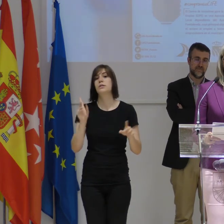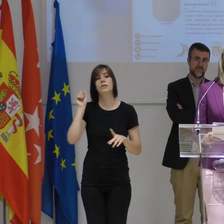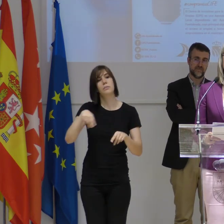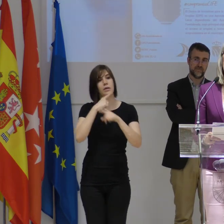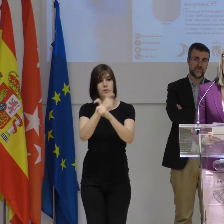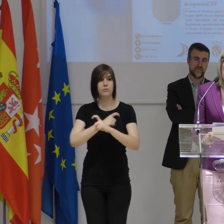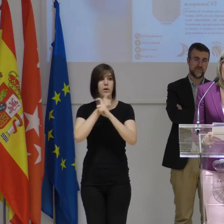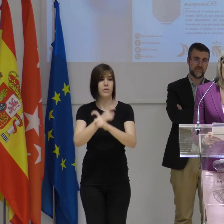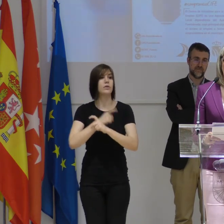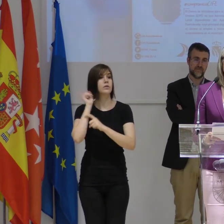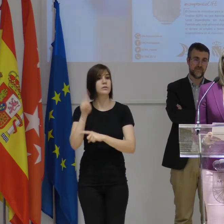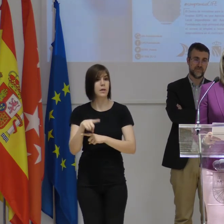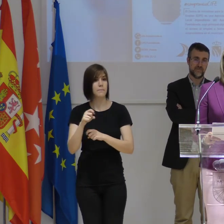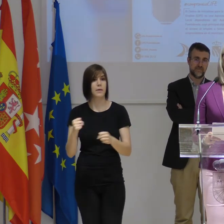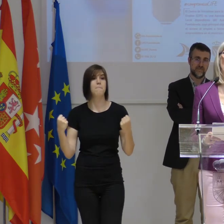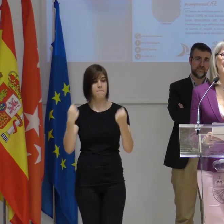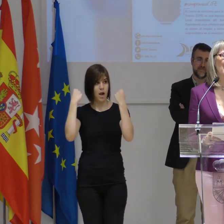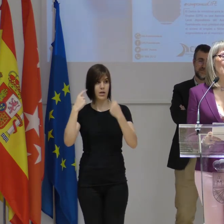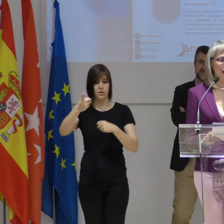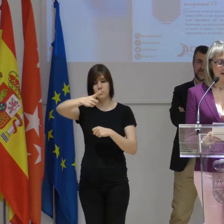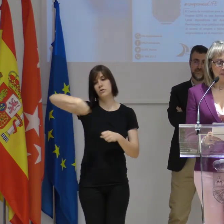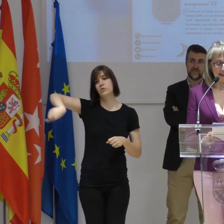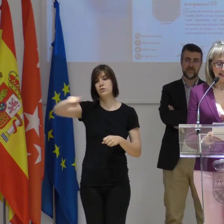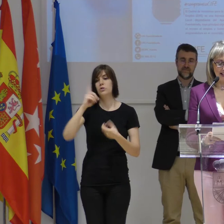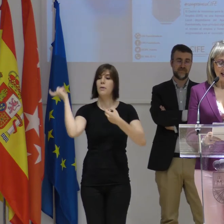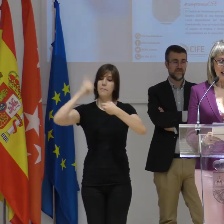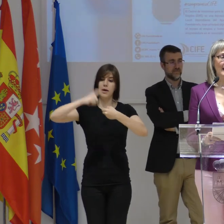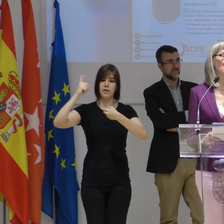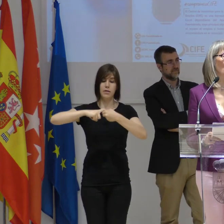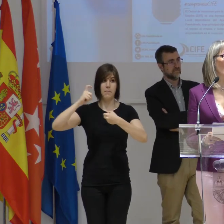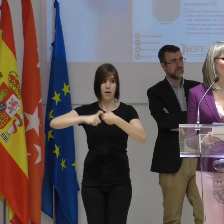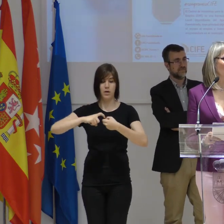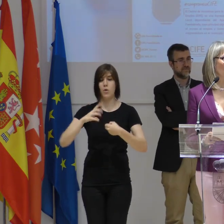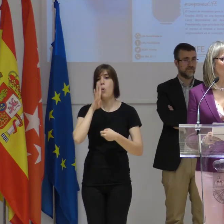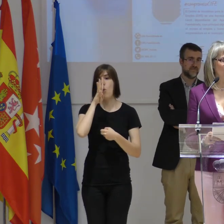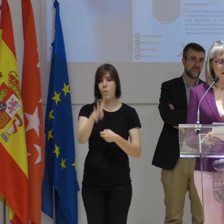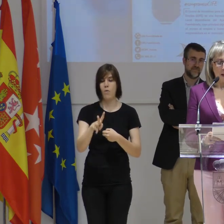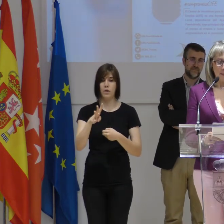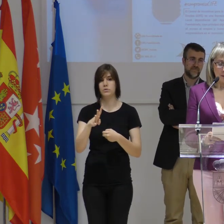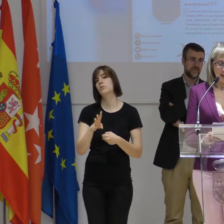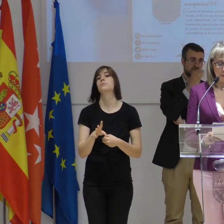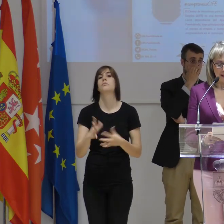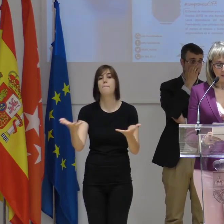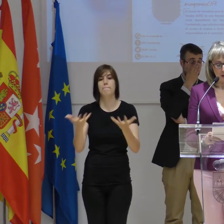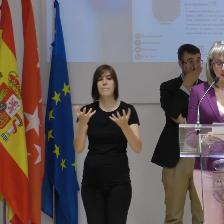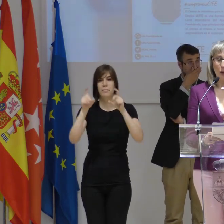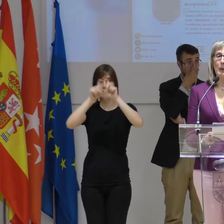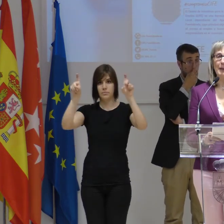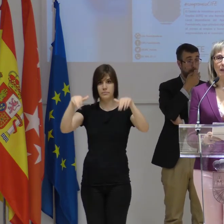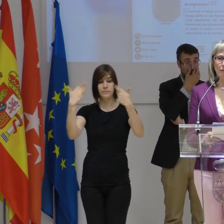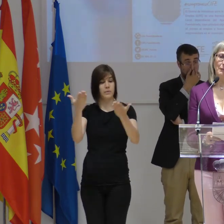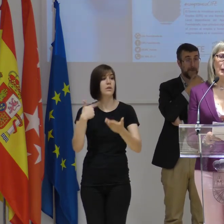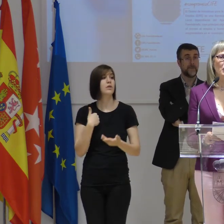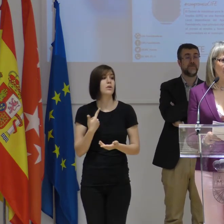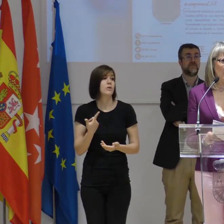esfuerzo y también la valentía de todos los emprendedores participantes en este cuarto certamen Premios al Emprendimiento. Si me lo